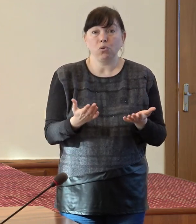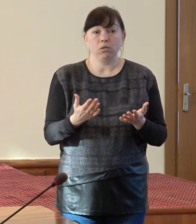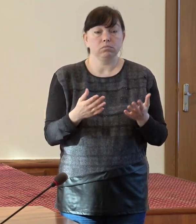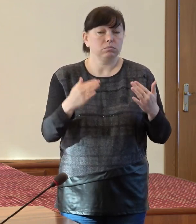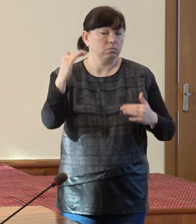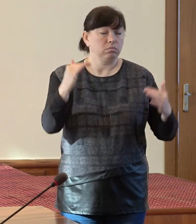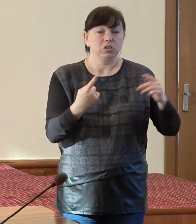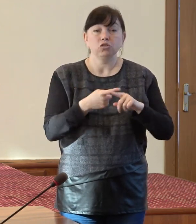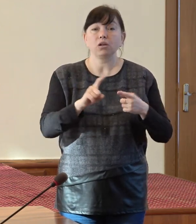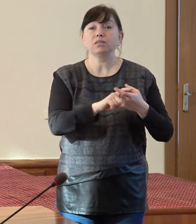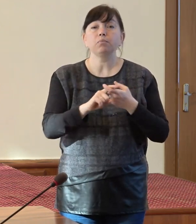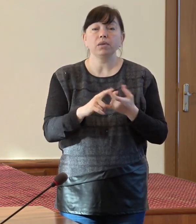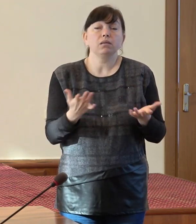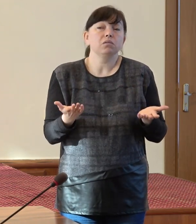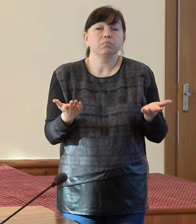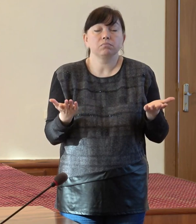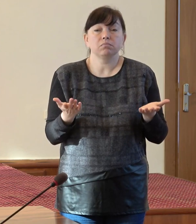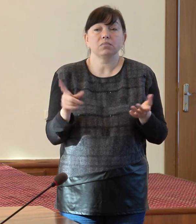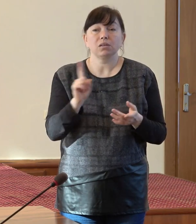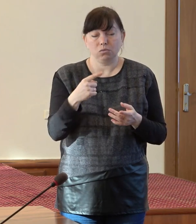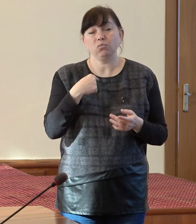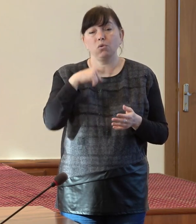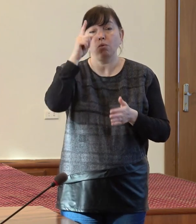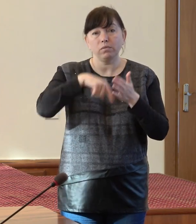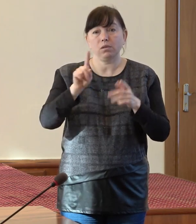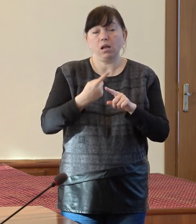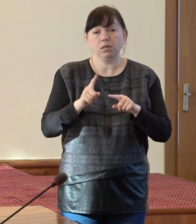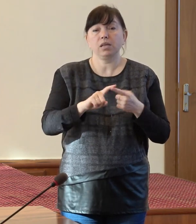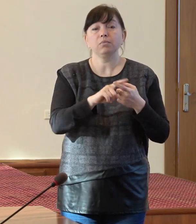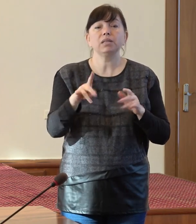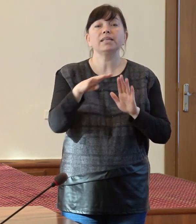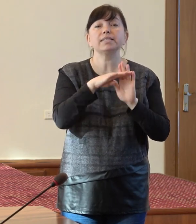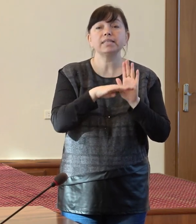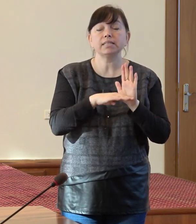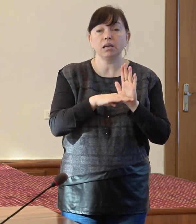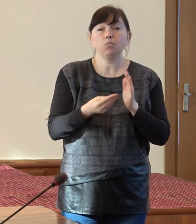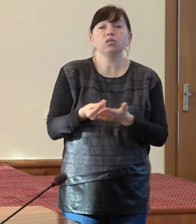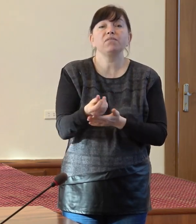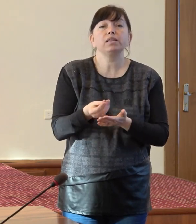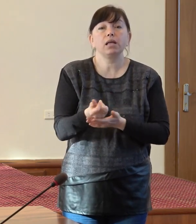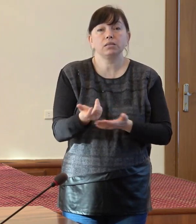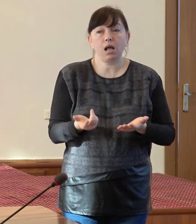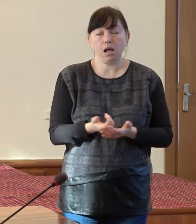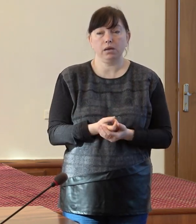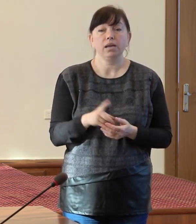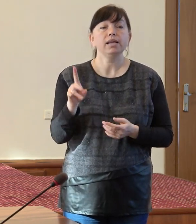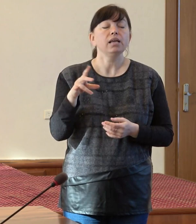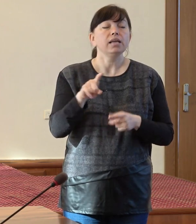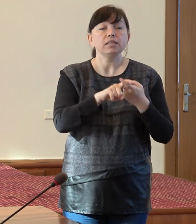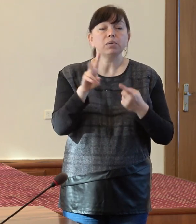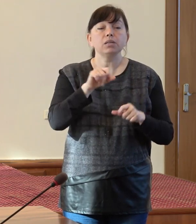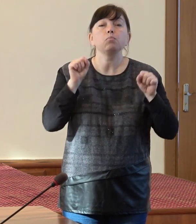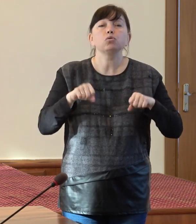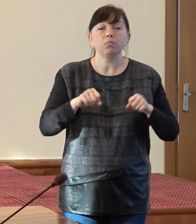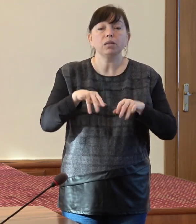depinde, probabil, suntem convinși că depinde de sistemul de finanțare, depinde de posibilitățile